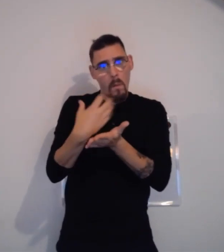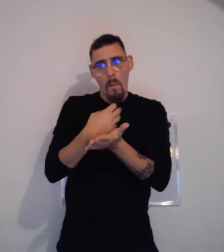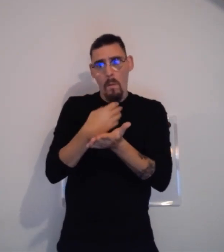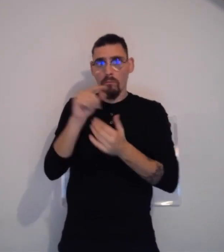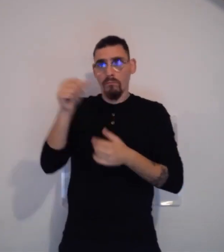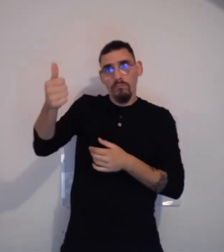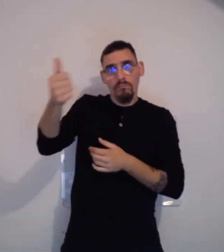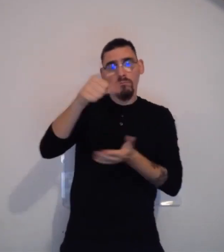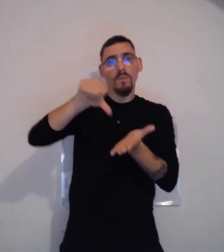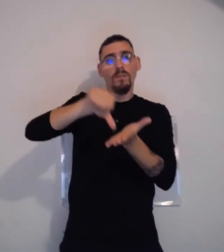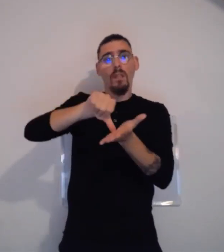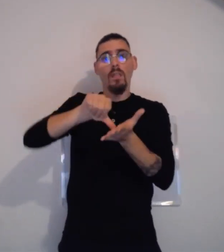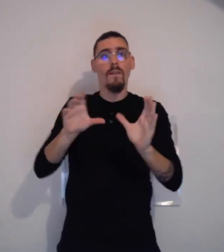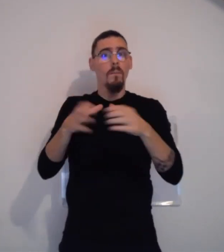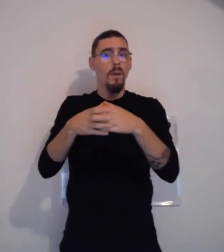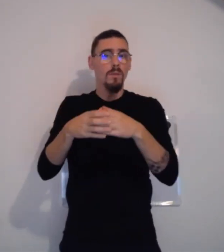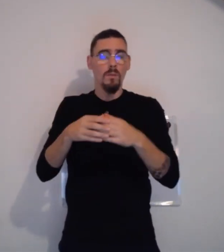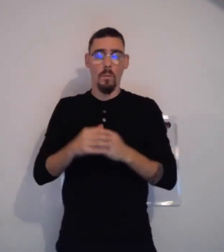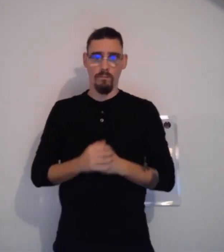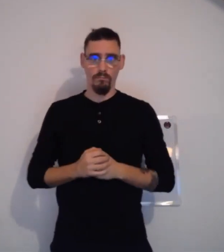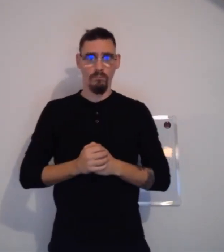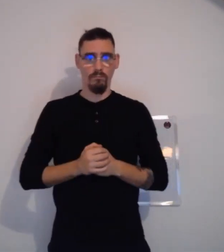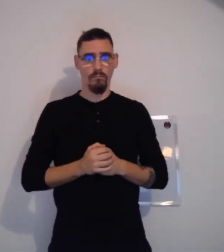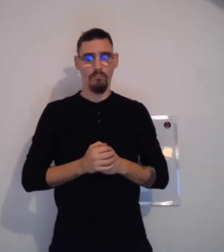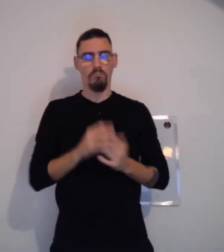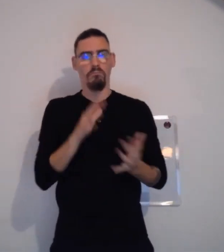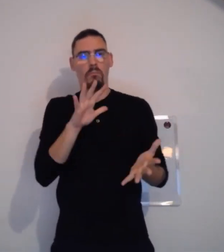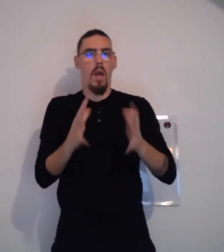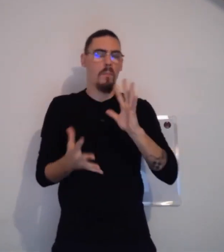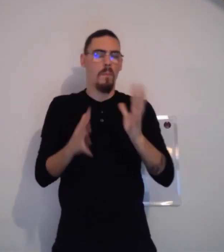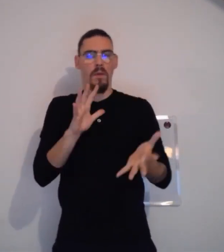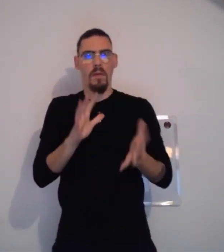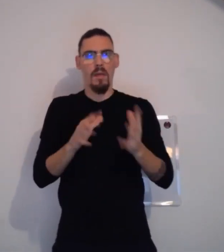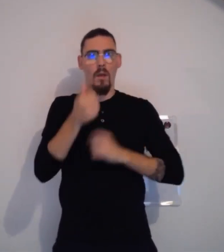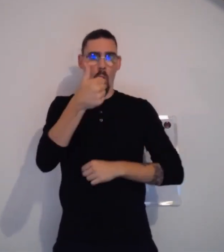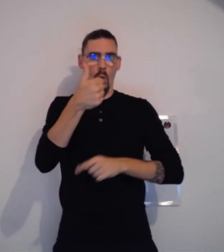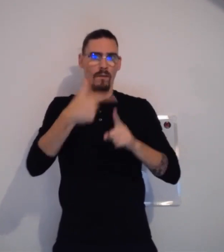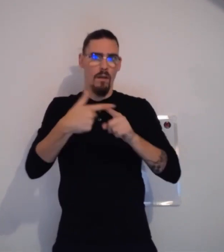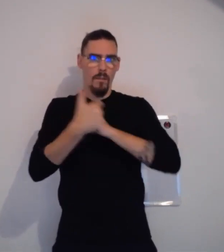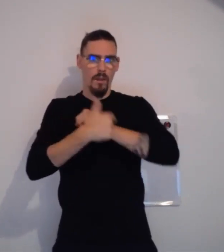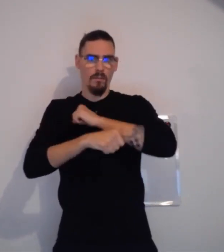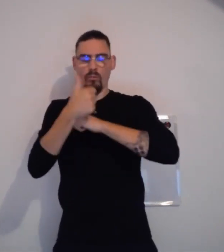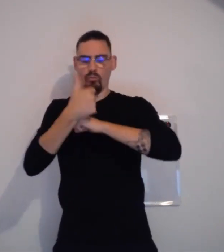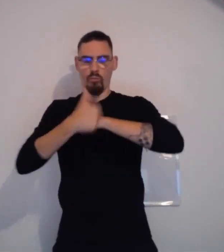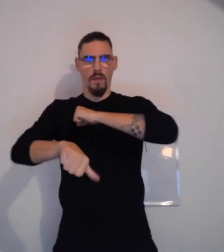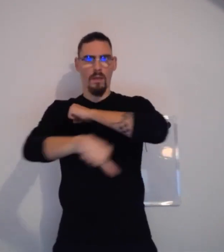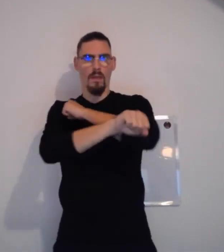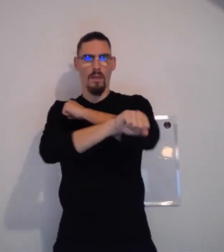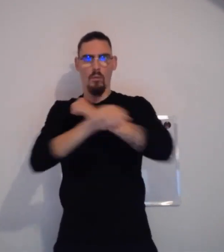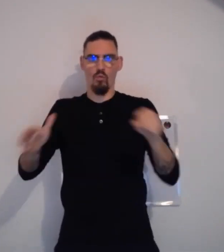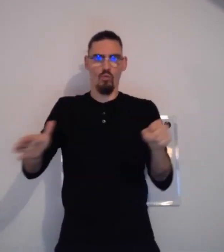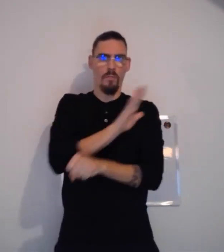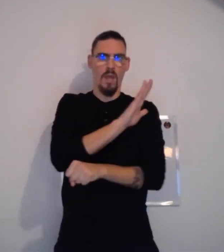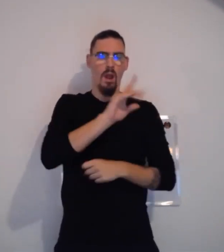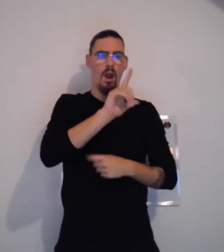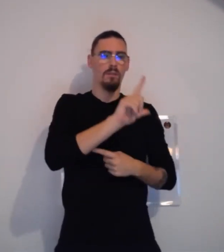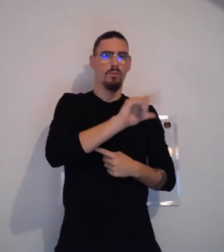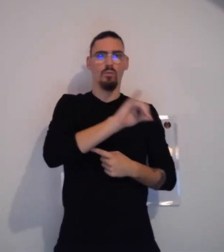'apprentissage de la langue des signes. Donc, il est possible de voir au niveau des centres de formation ce que eux peuvent vous proposer. En général, ce sont des